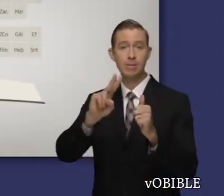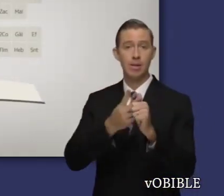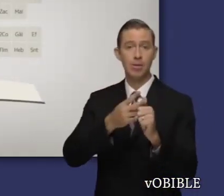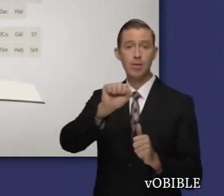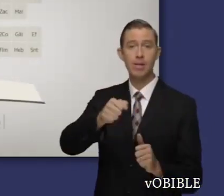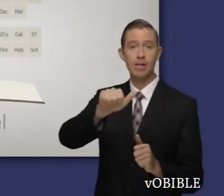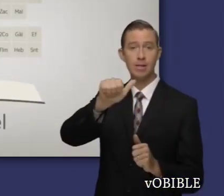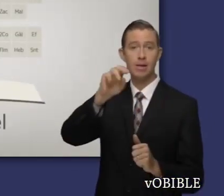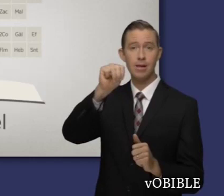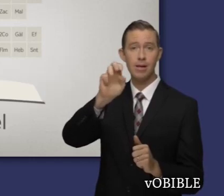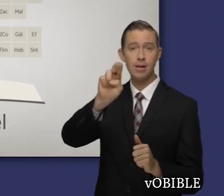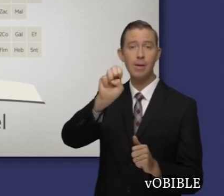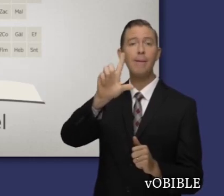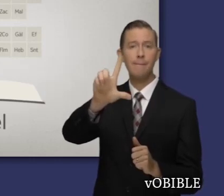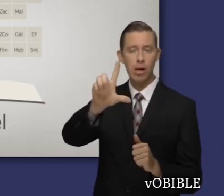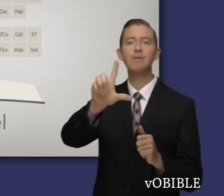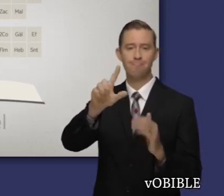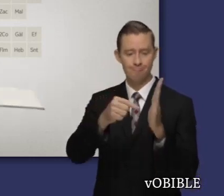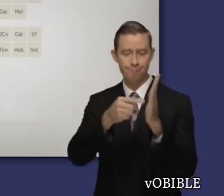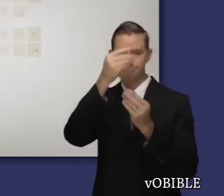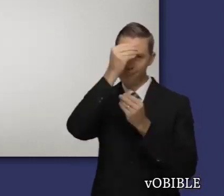Información sobre el segundo libro de Samuel